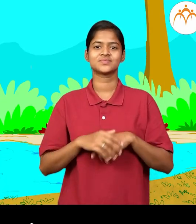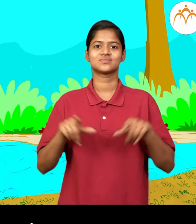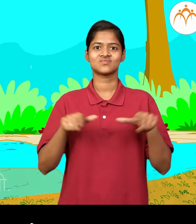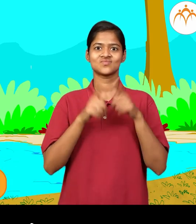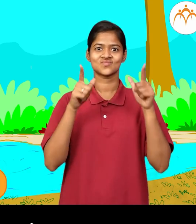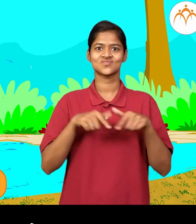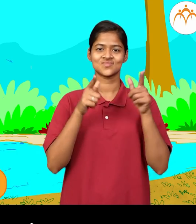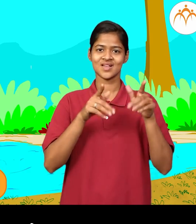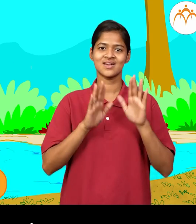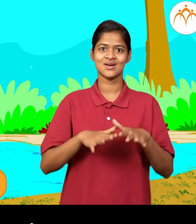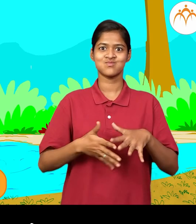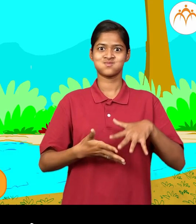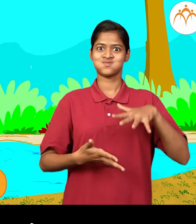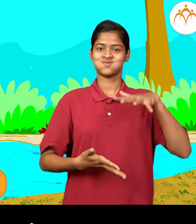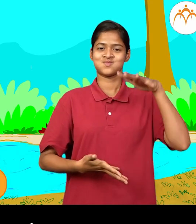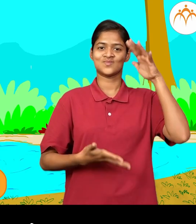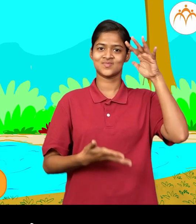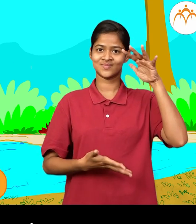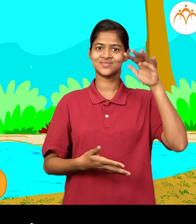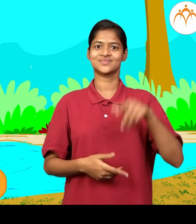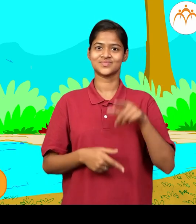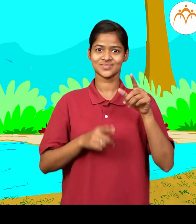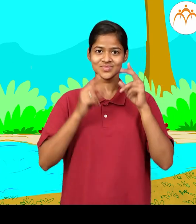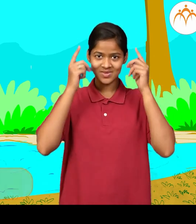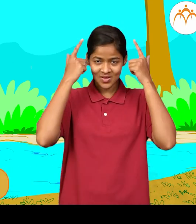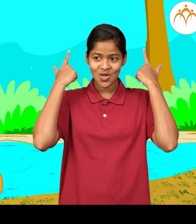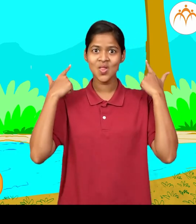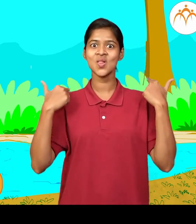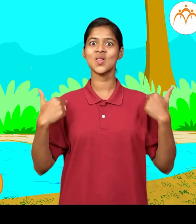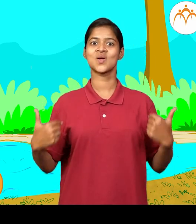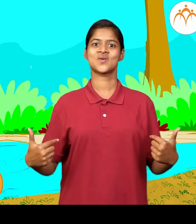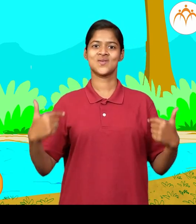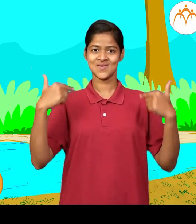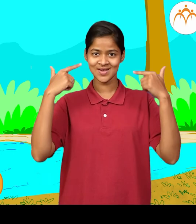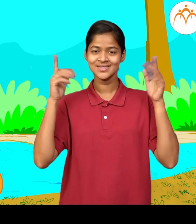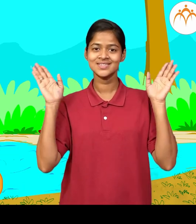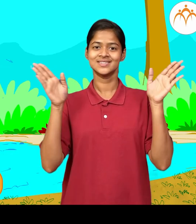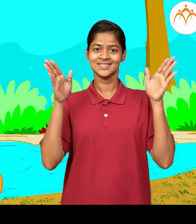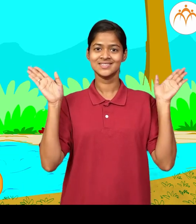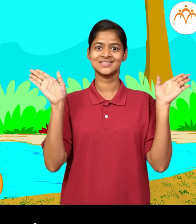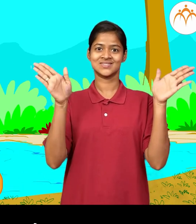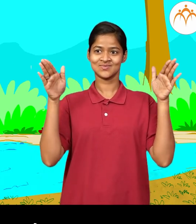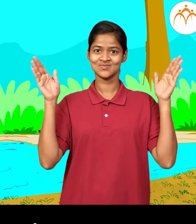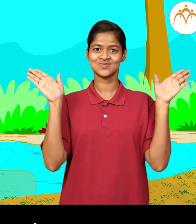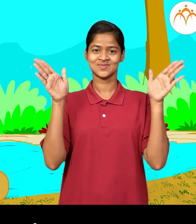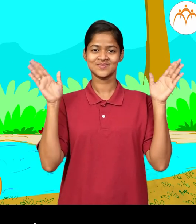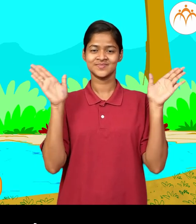खूप मोठा आस्तो, हत्ती चे कान ही मोठे आस्ताद, हत्ती कान